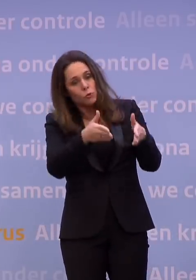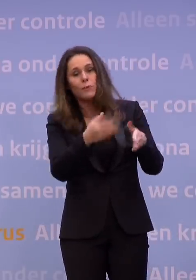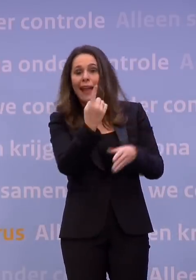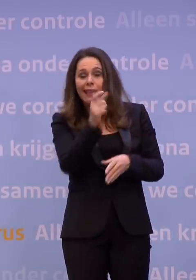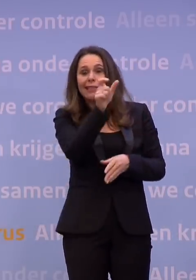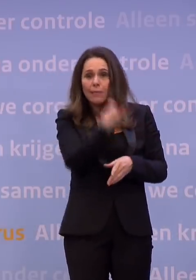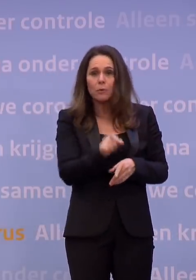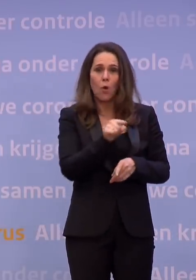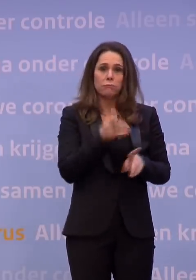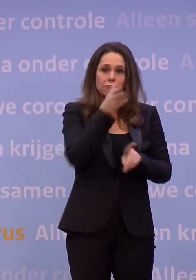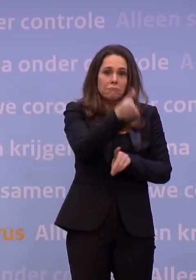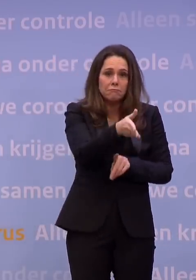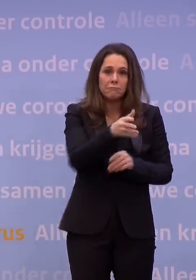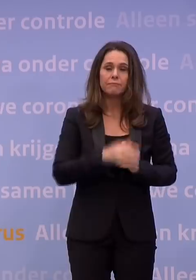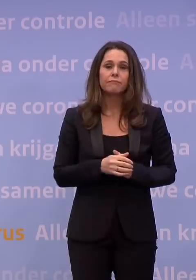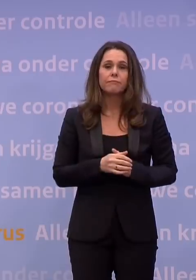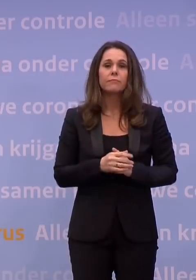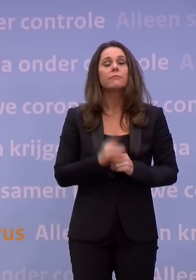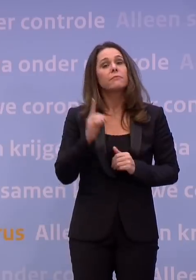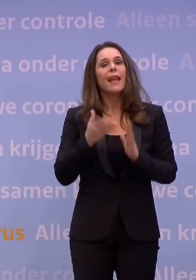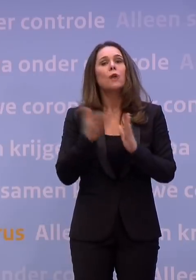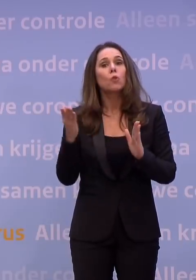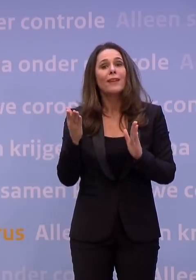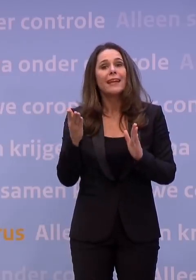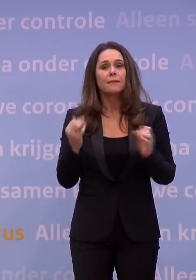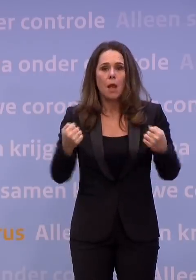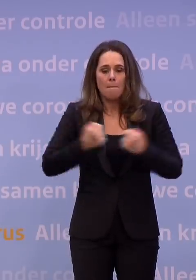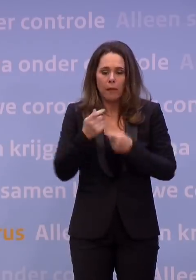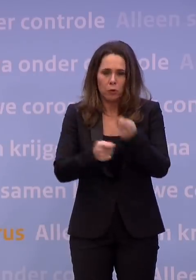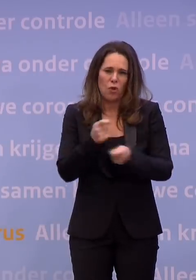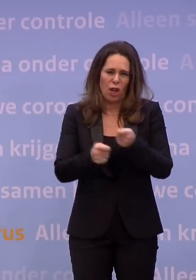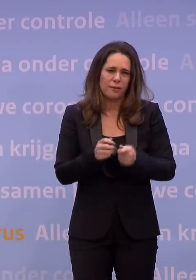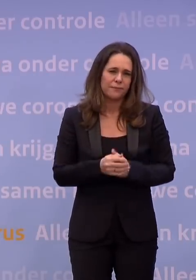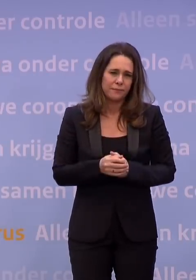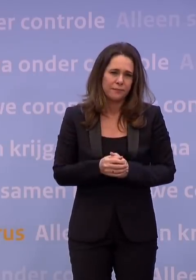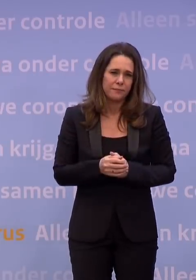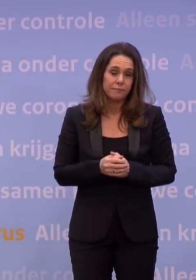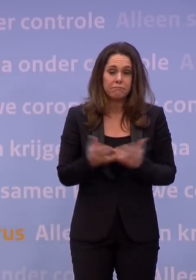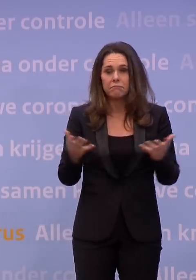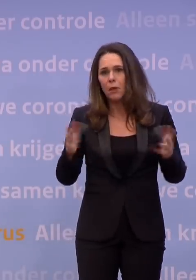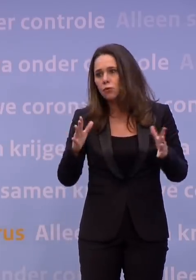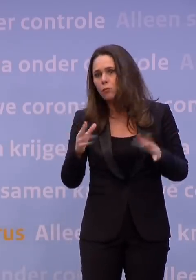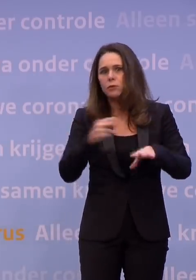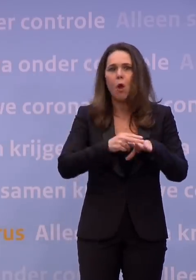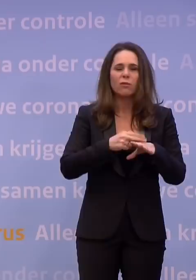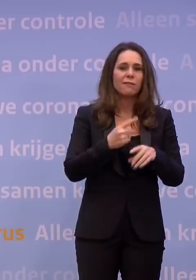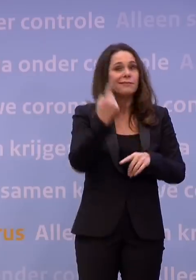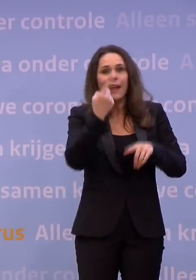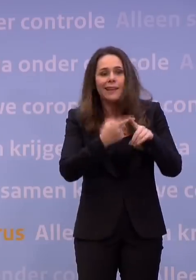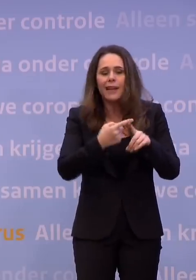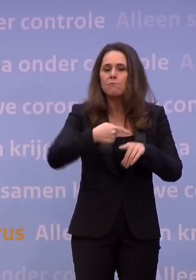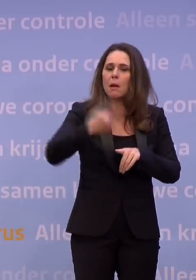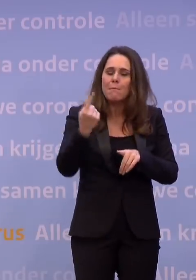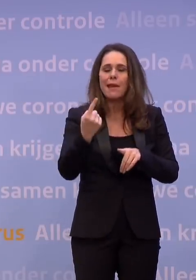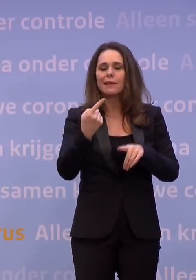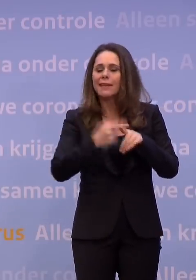ook hier als belangrijkste uitzondering mantelzorgers. Als het nodig is vaker dan één keer per dag of met meer mensen langs te gaan